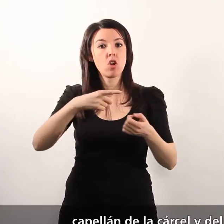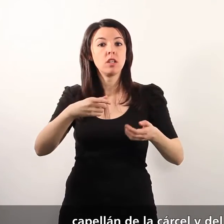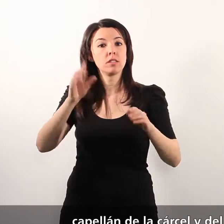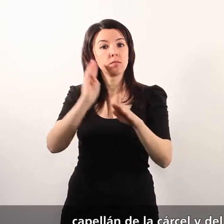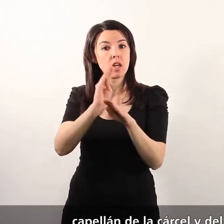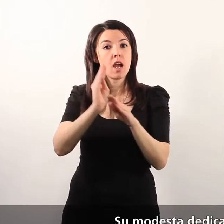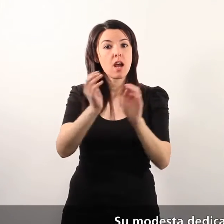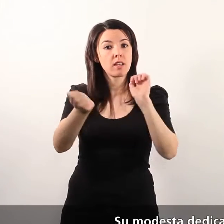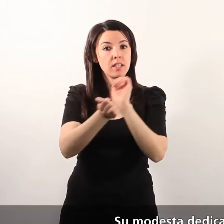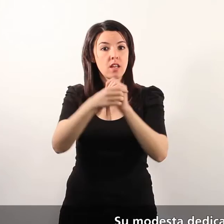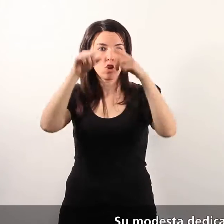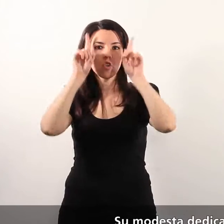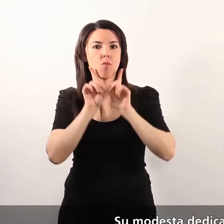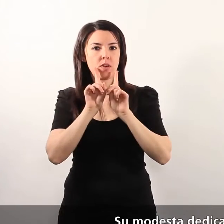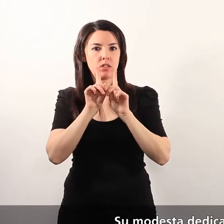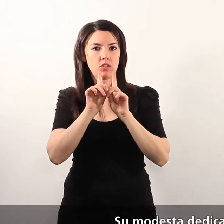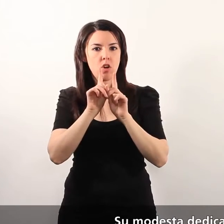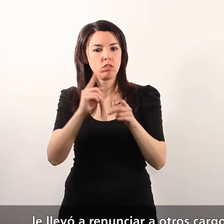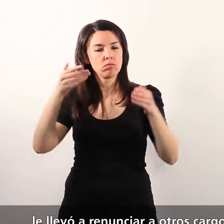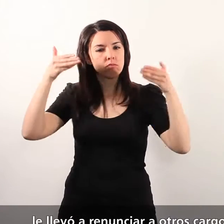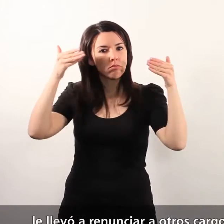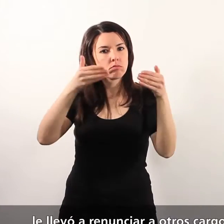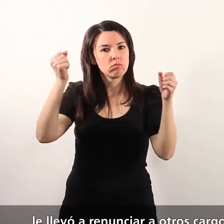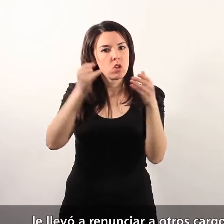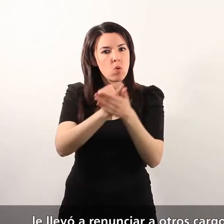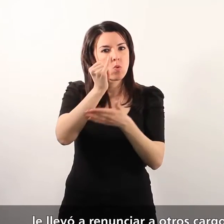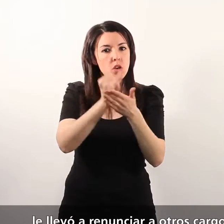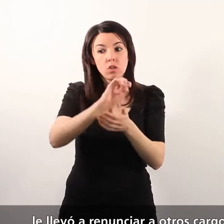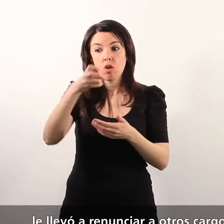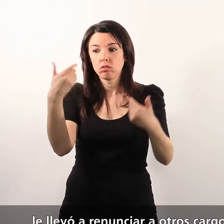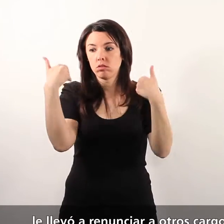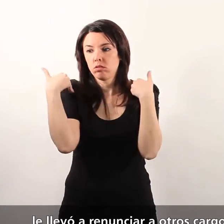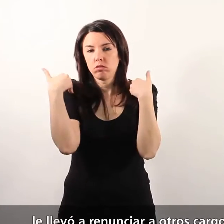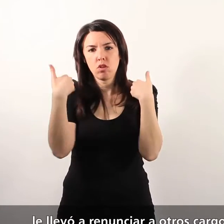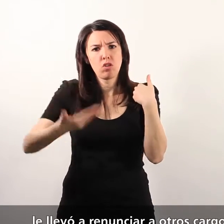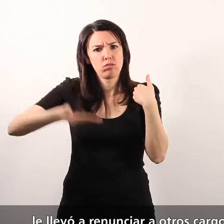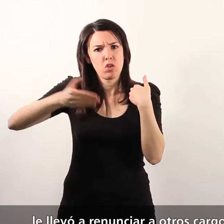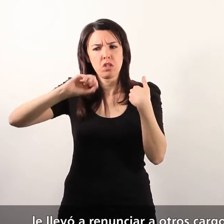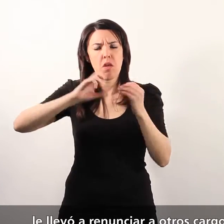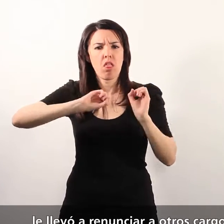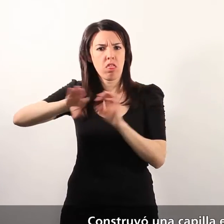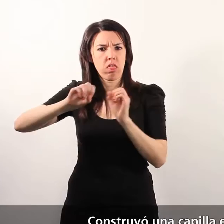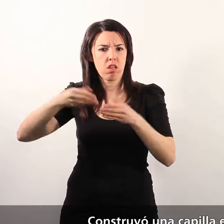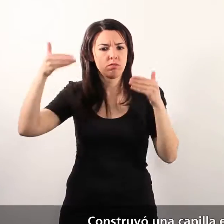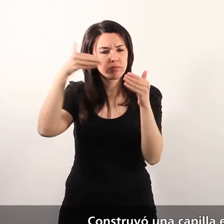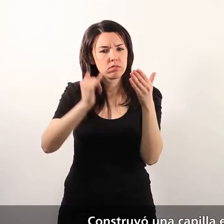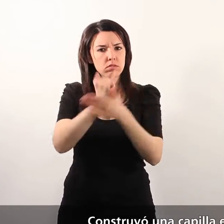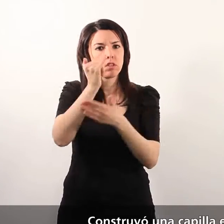Clarisas. Su modesta dedicación al huerto le llevó a renunciar a otros cargos de mayor reconocimiento. Construyó una capilla en